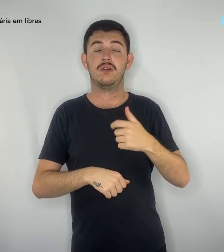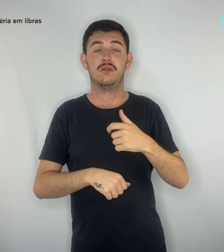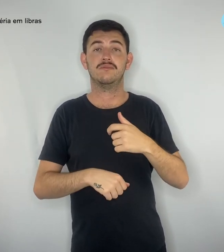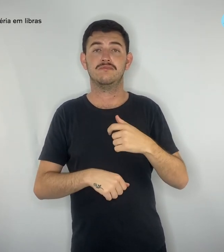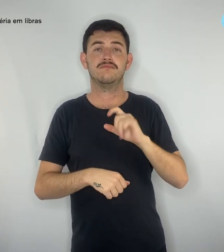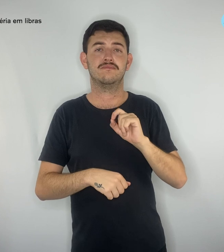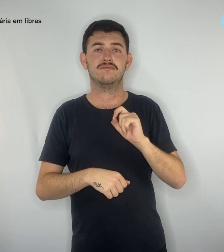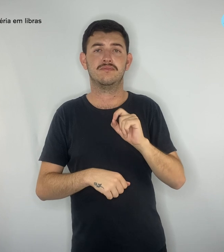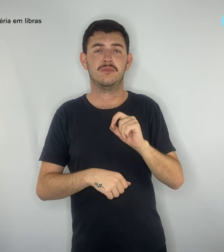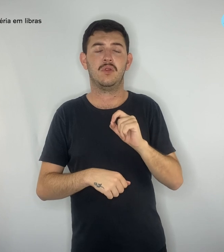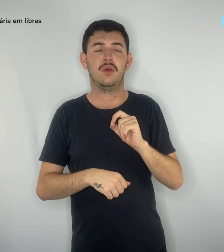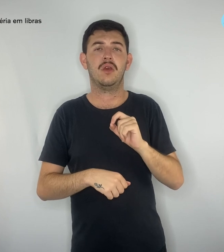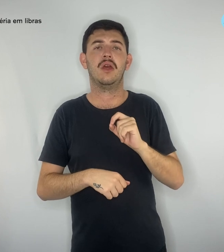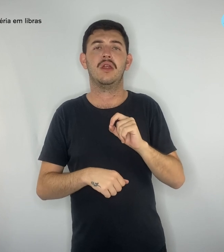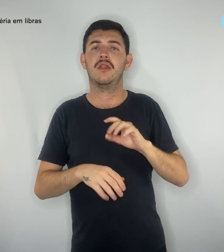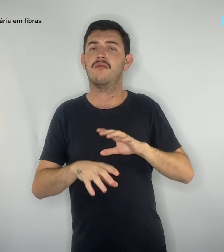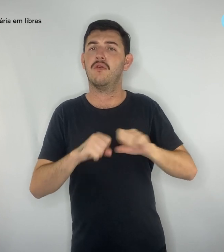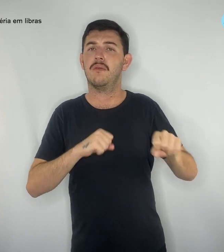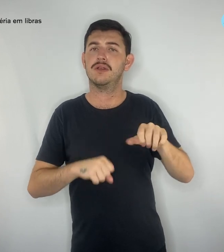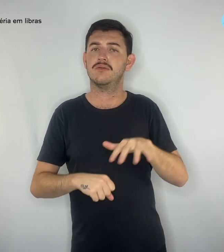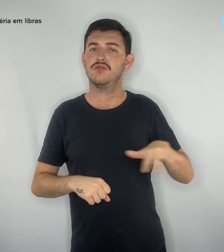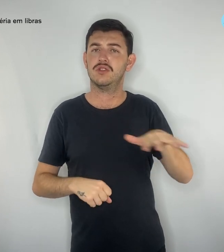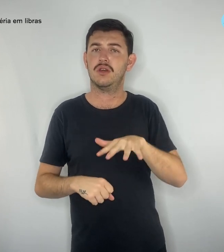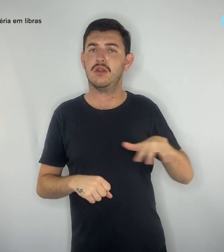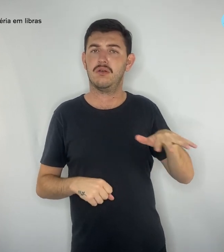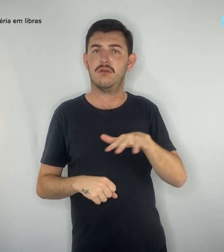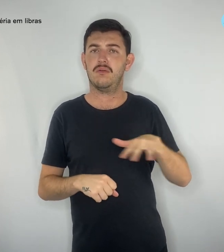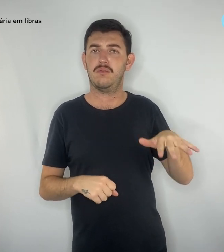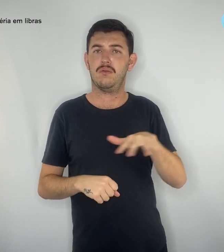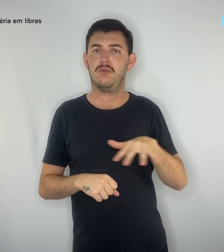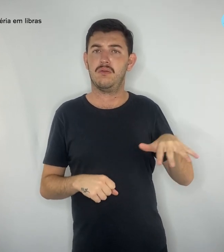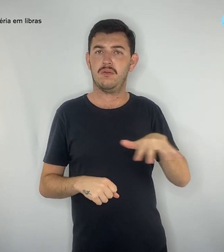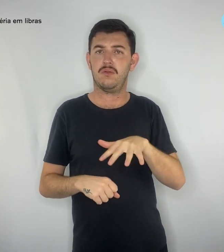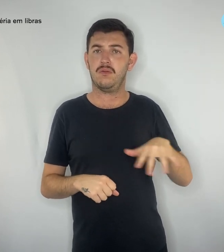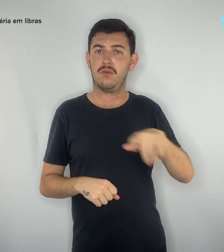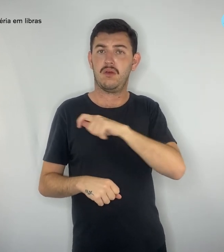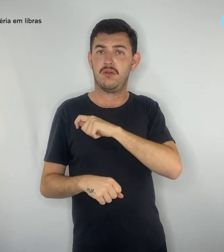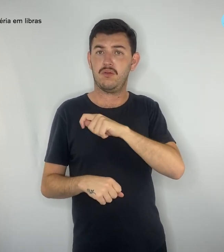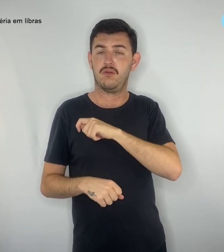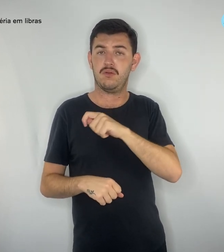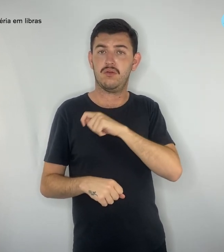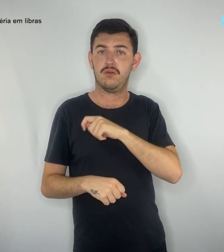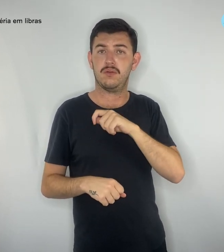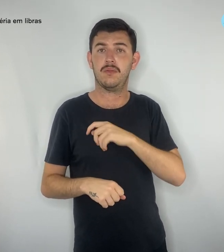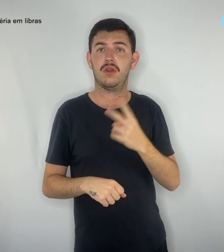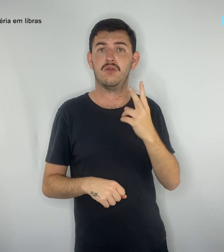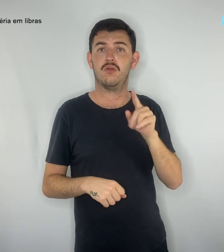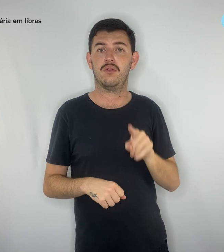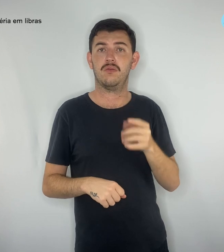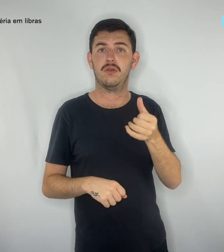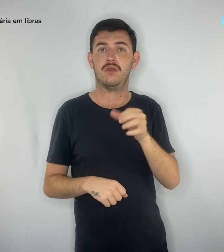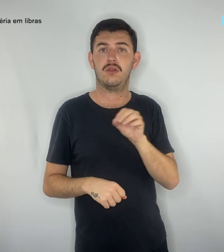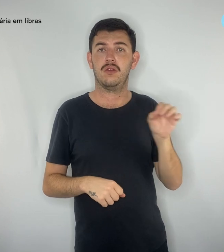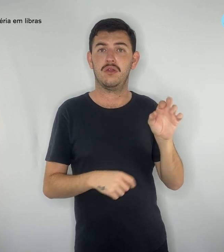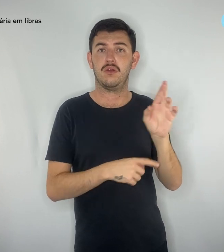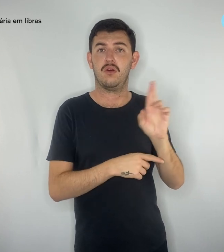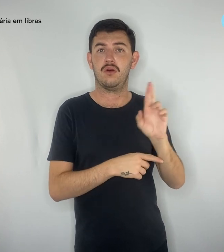.400 horas, revoga a lista dos componentes curriculares obrigatórios,